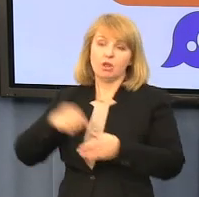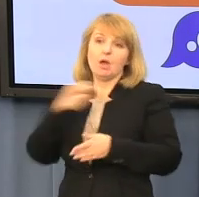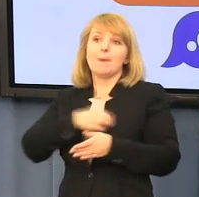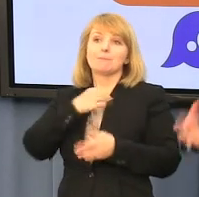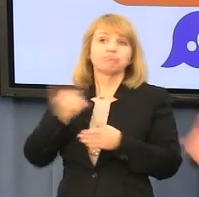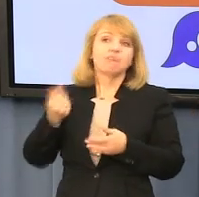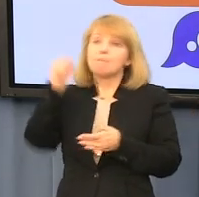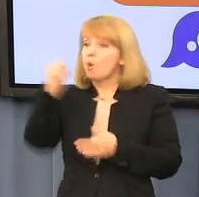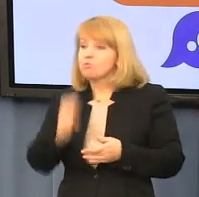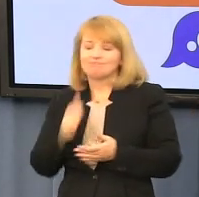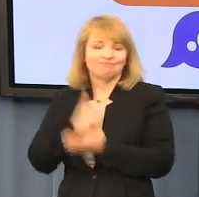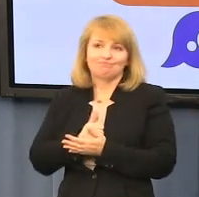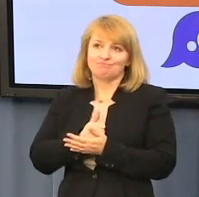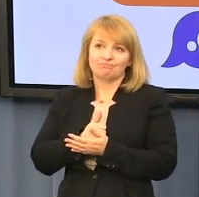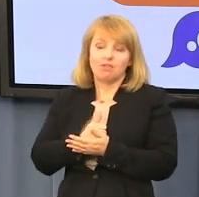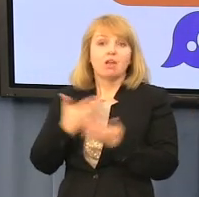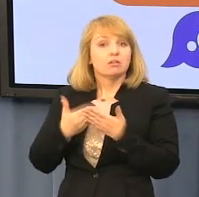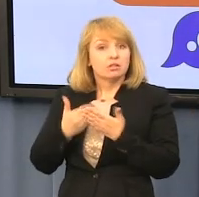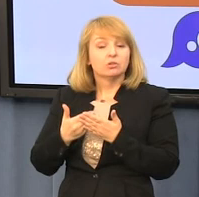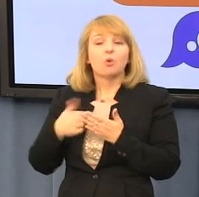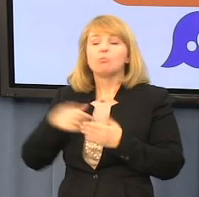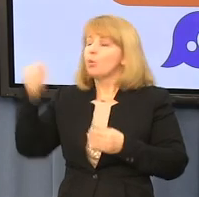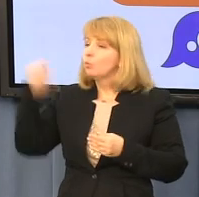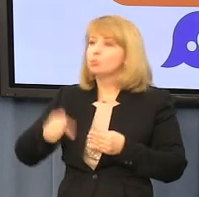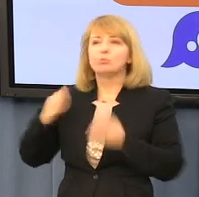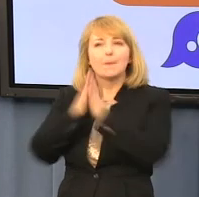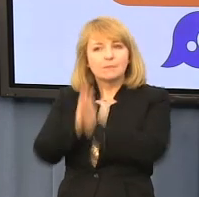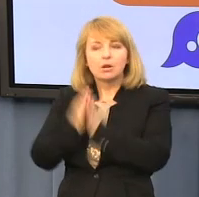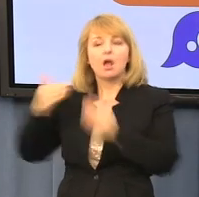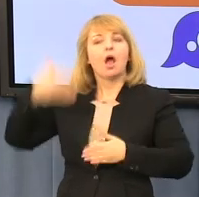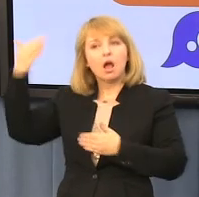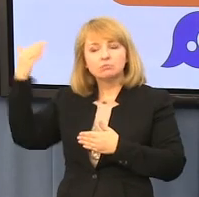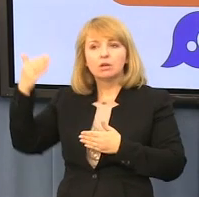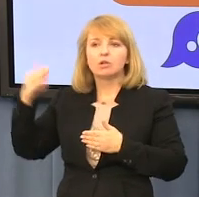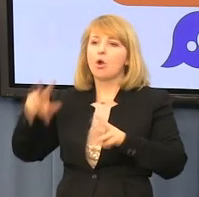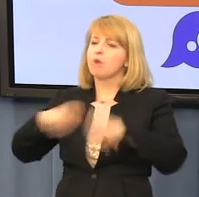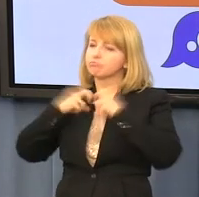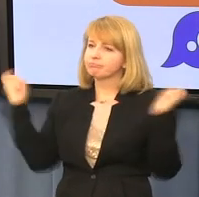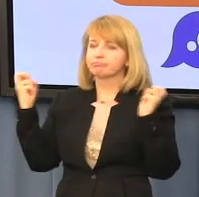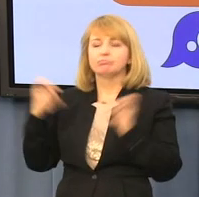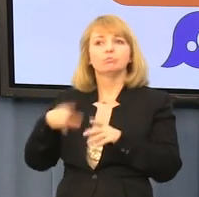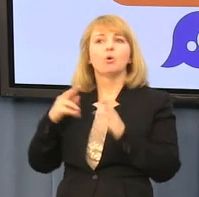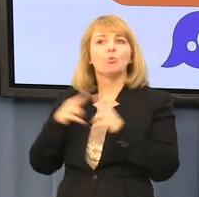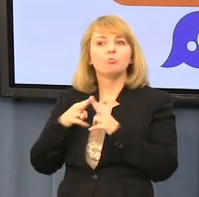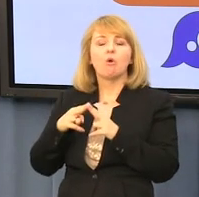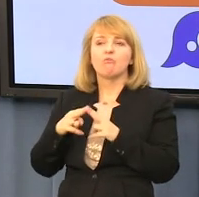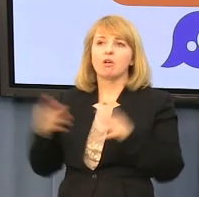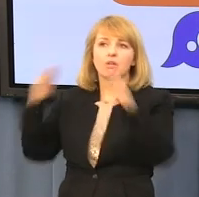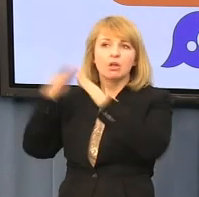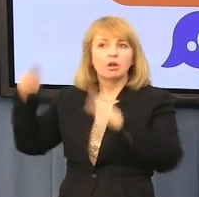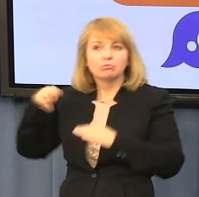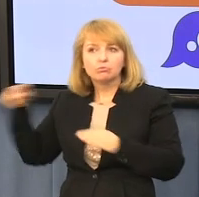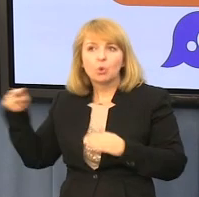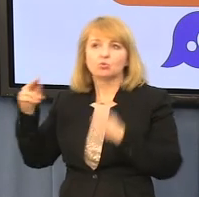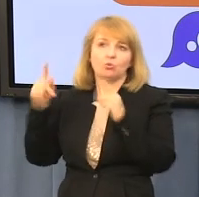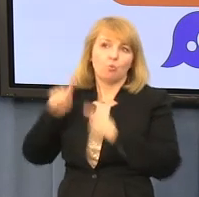ani grupa posłów, ani żadna inna instytucja. Więc my możemy apelować do Rady Ministrów o rozwiązanie konkordatu, zbierać podpisy pod takim apelem